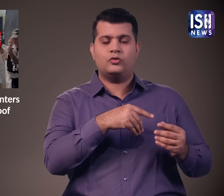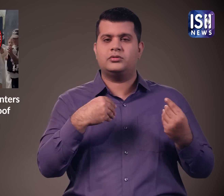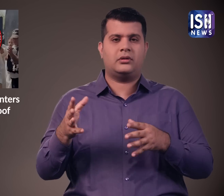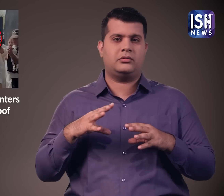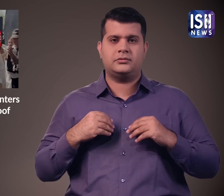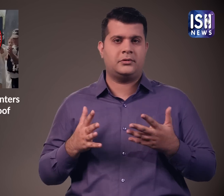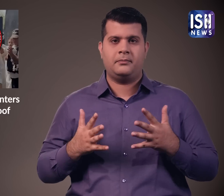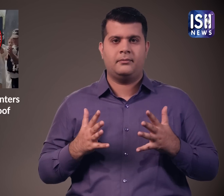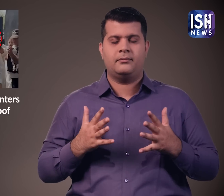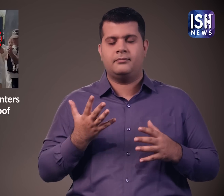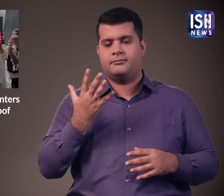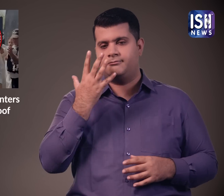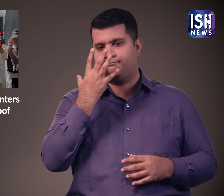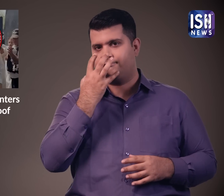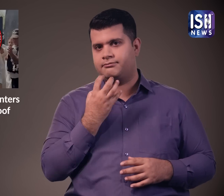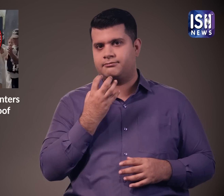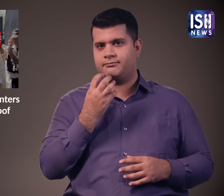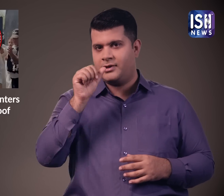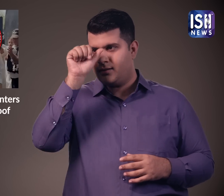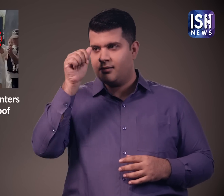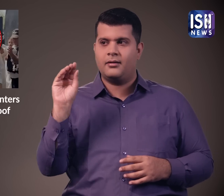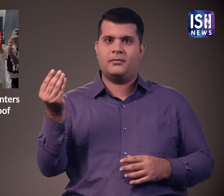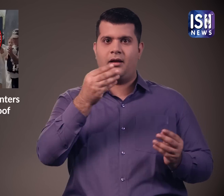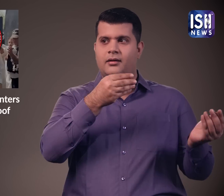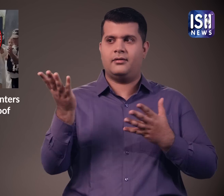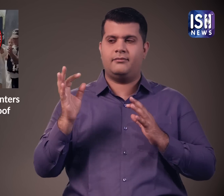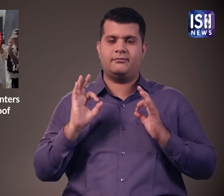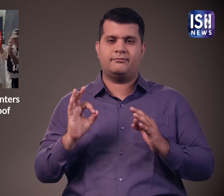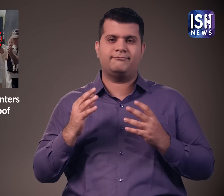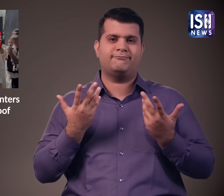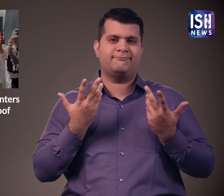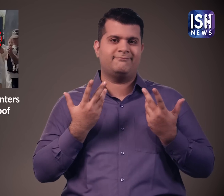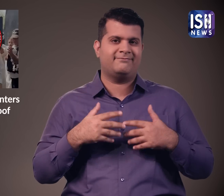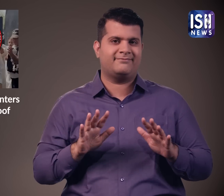उससे मदब नहीं की इससे खान मायूस हो गए हाला कि भारत तेल प्राप्ट करने में सफल रहा